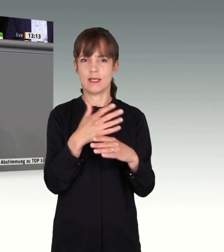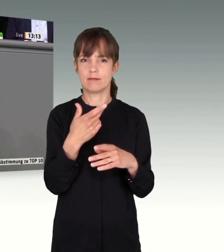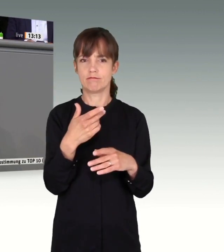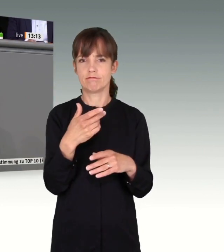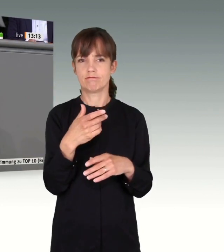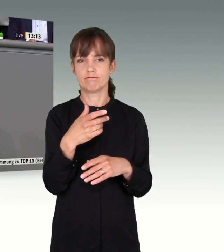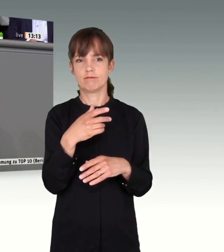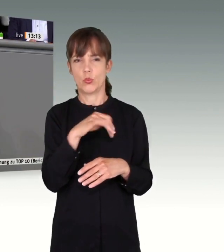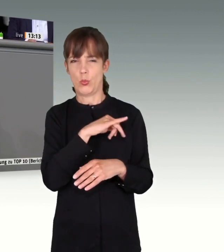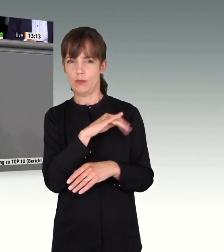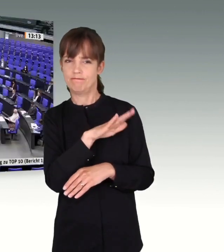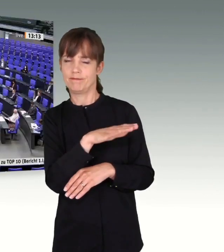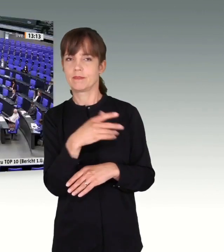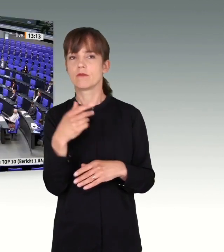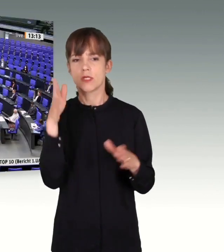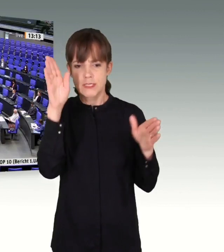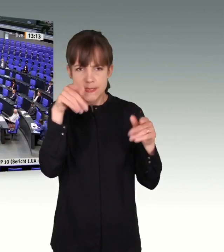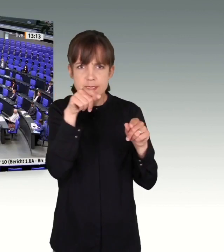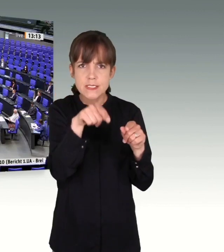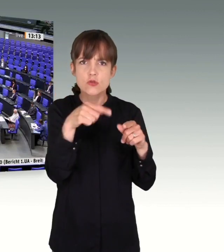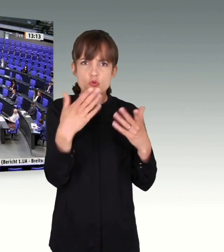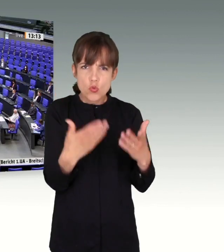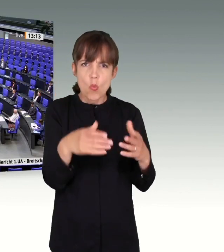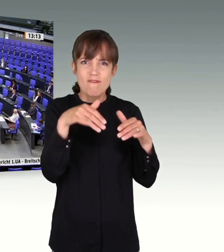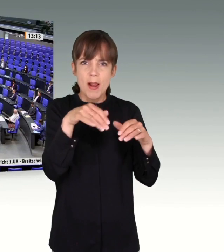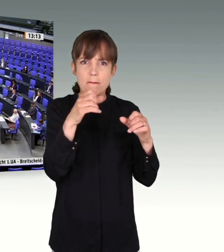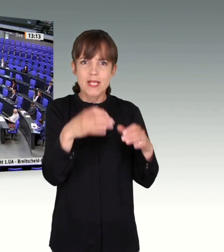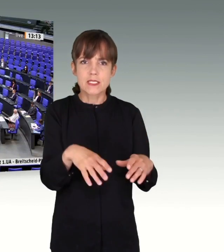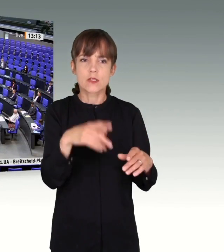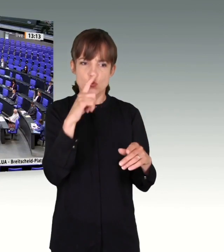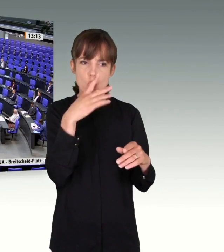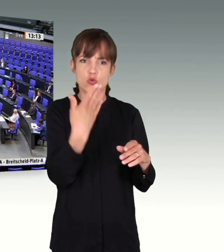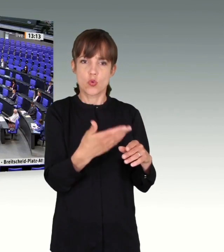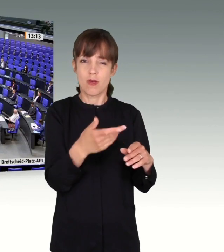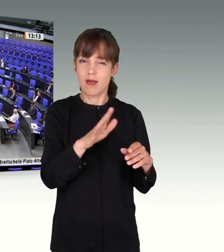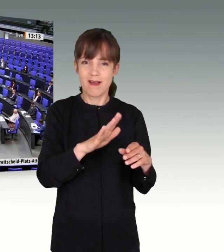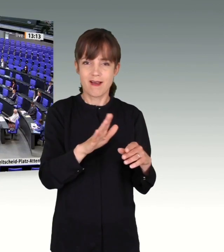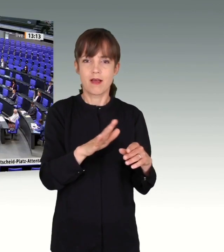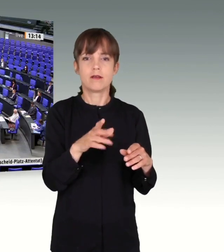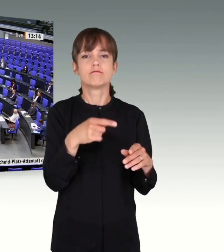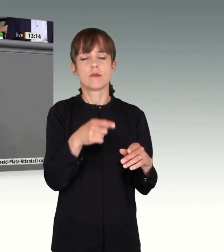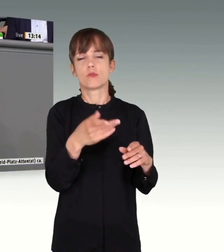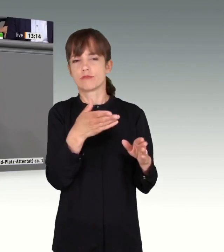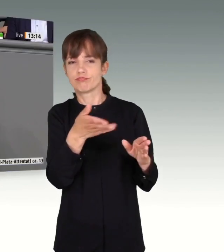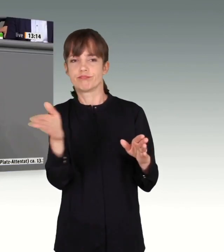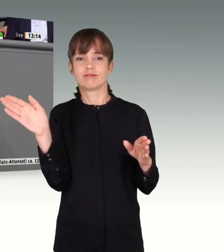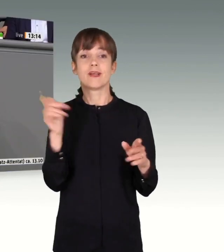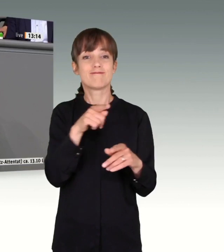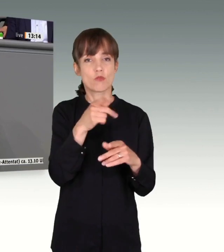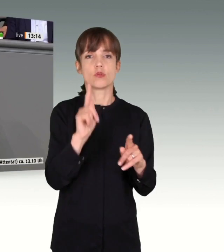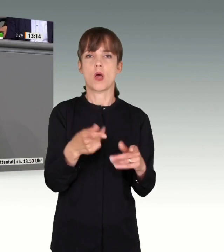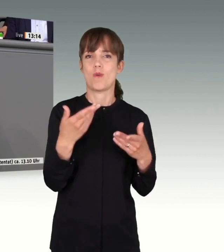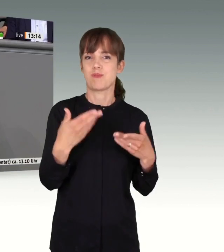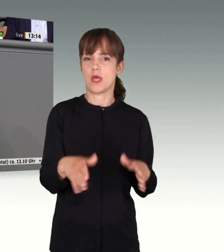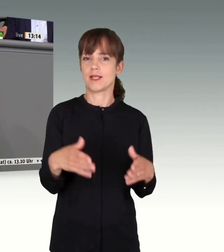verengen nur auf diese eine Fallkonstellation und sagen, da wäre es nicht notwendig gewesen. Auch Sie müssen bereit sein,